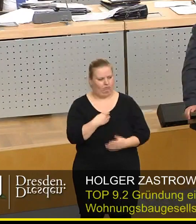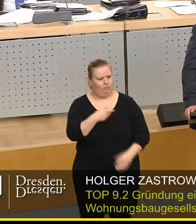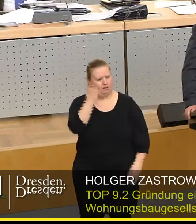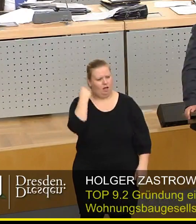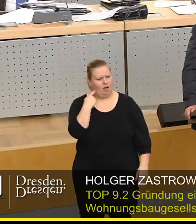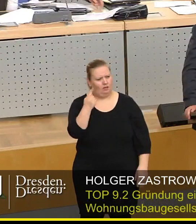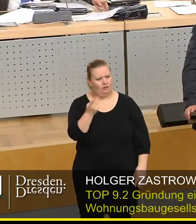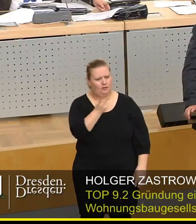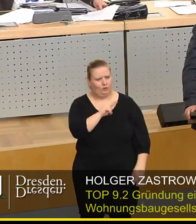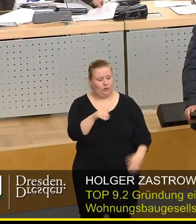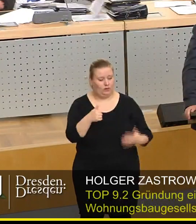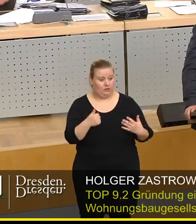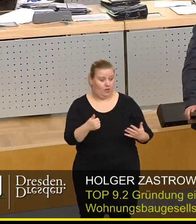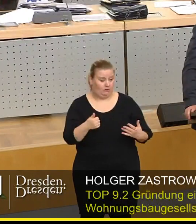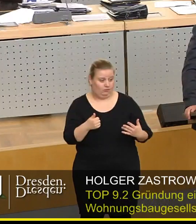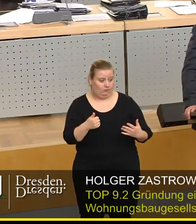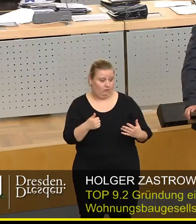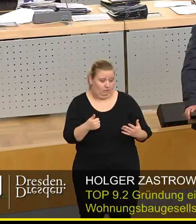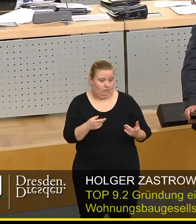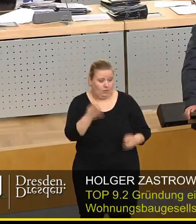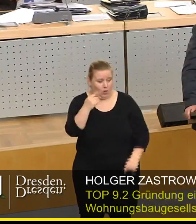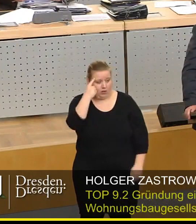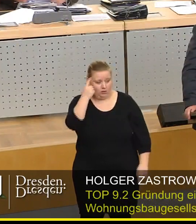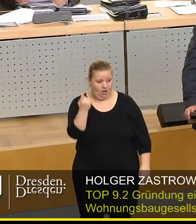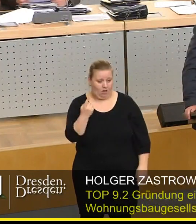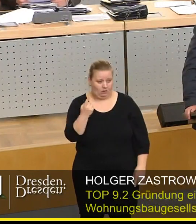dachten 2006 auch mal, dass dieser